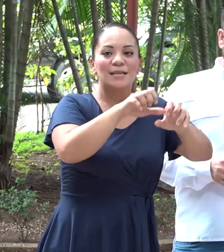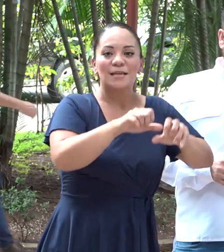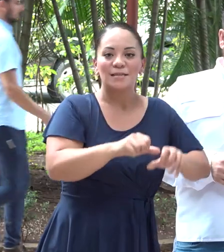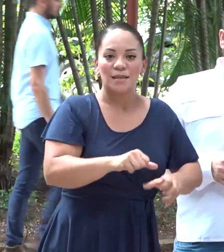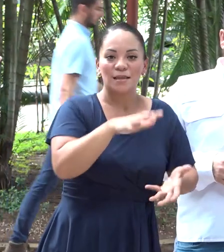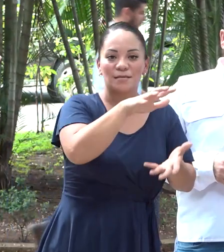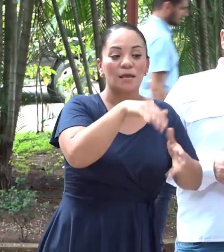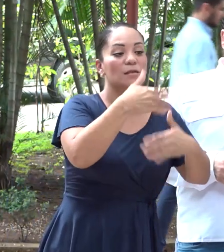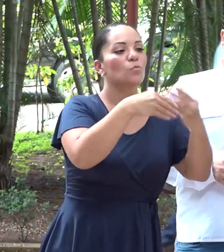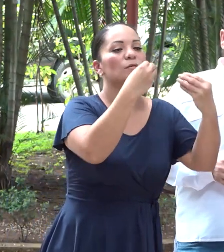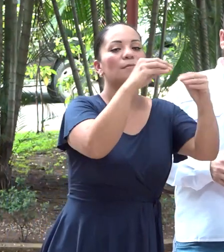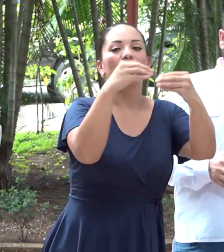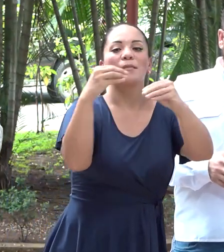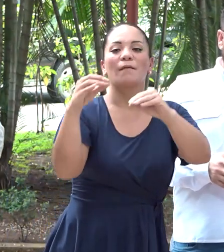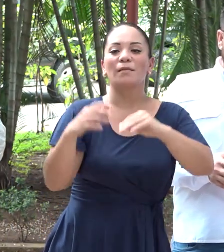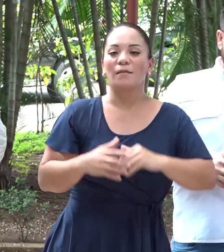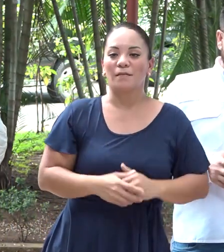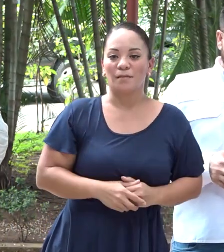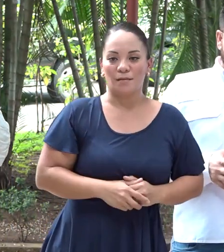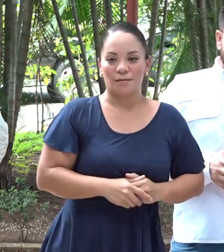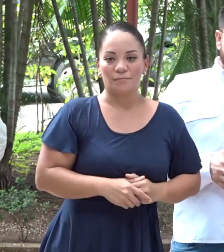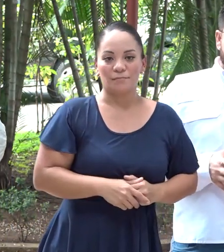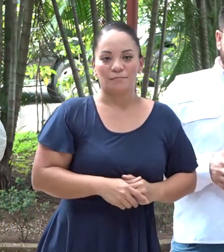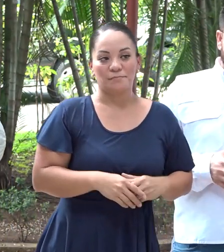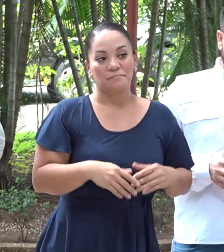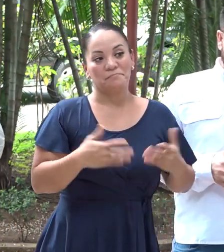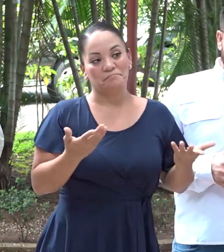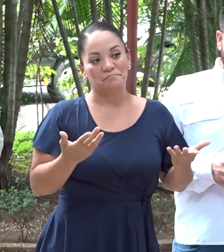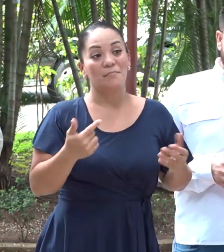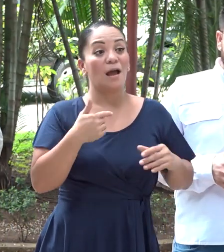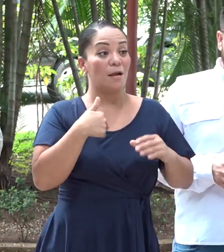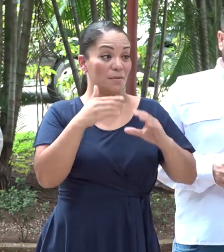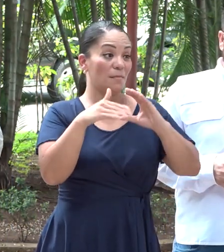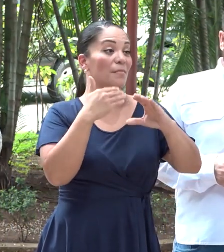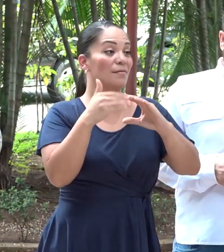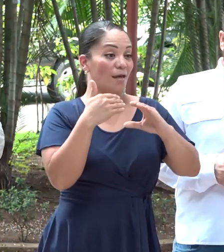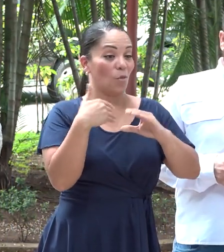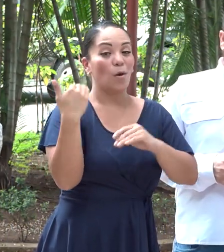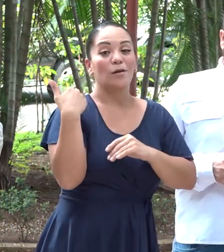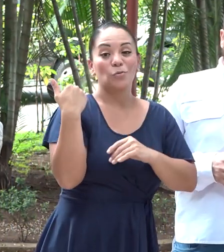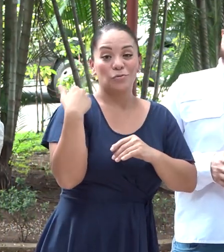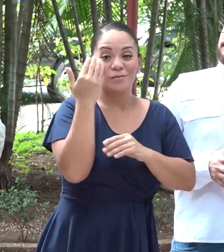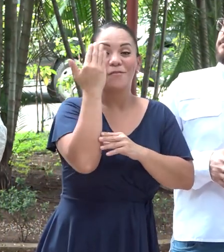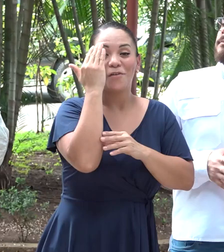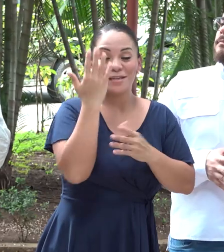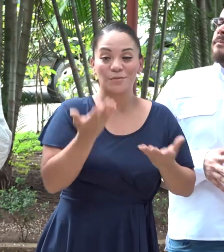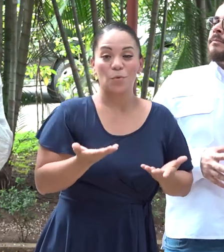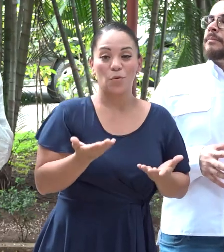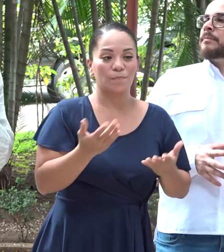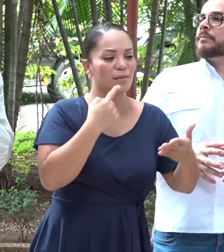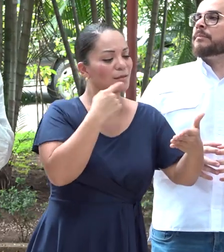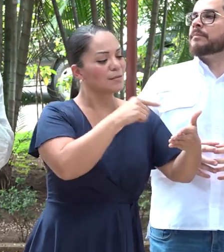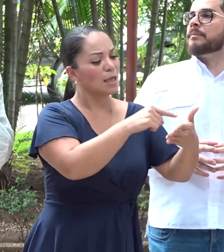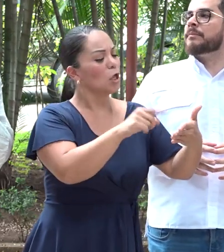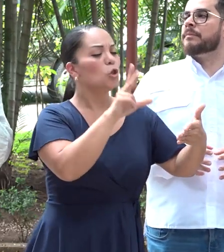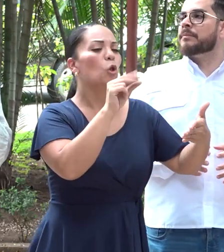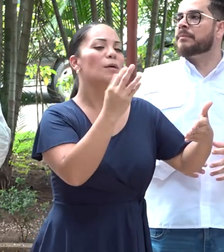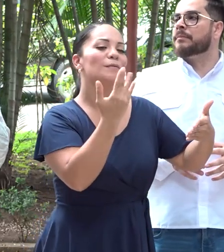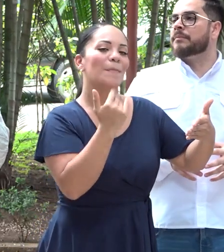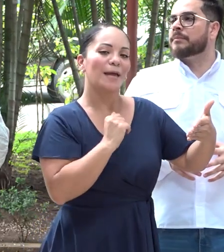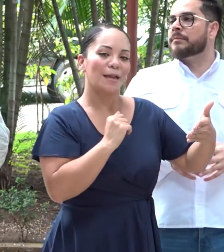y después las vende. A mí me han mandado anuncios de Facebook. No se espere.